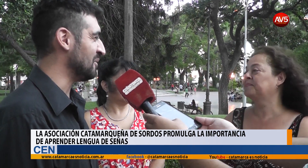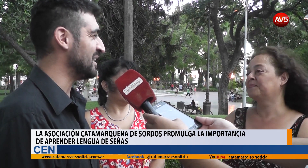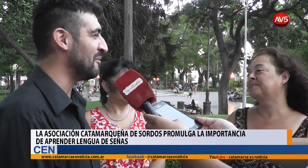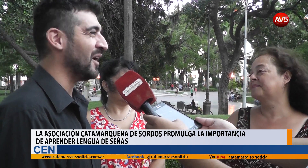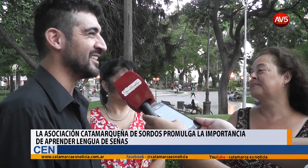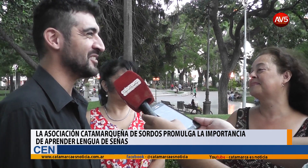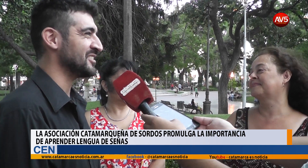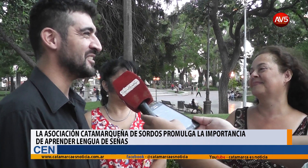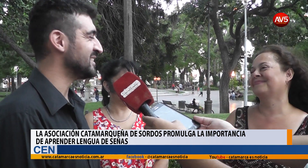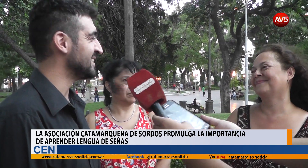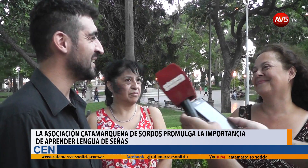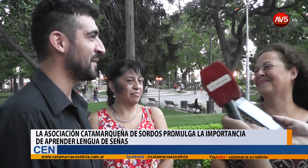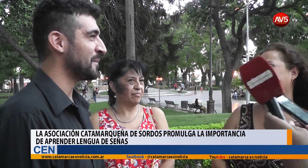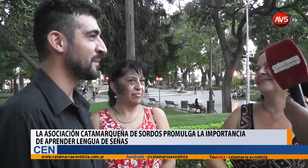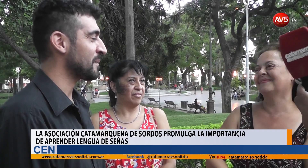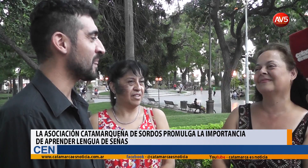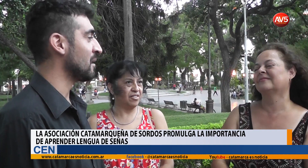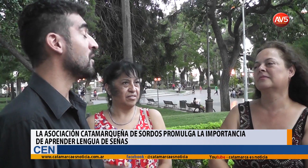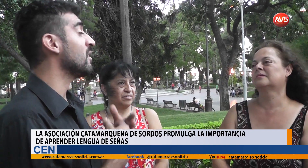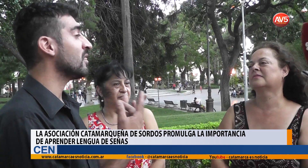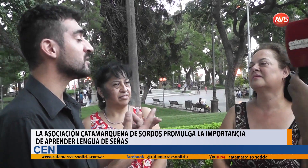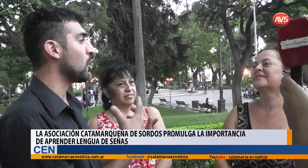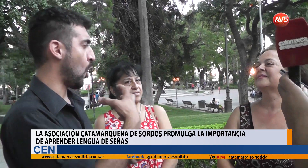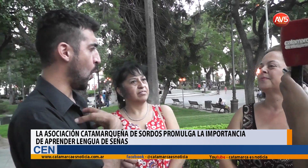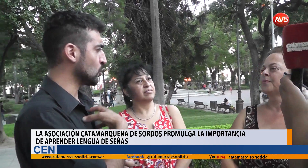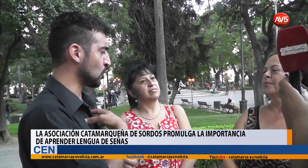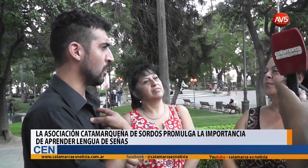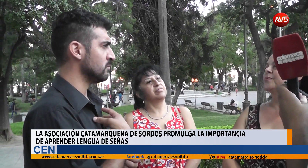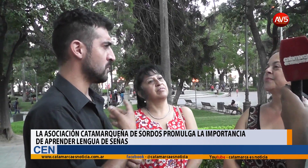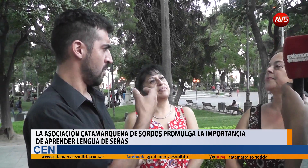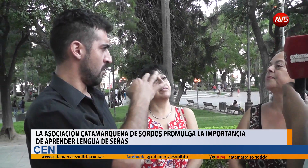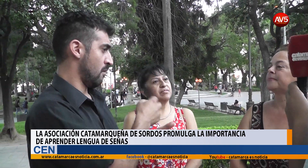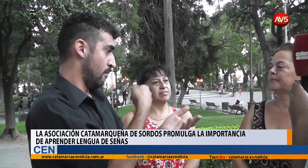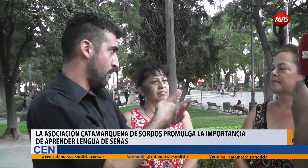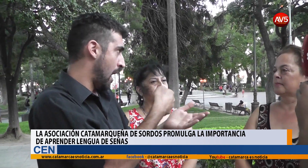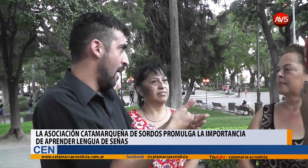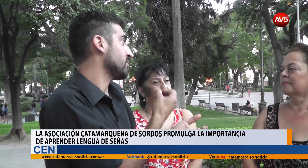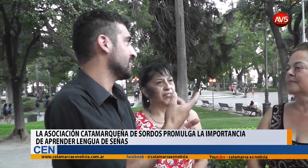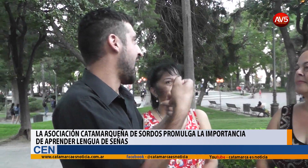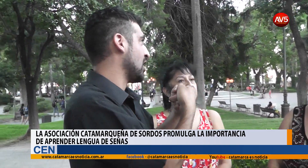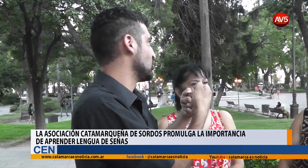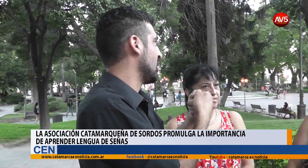invitamos a la asociación. Bueno, estos cursos se cobran porque se manejan a través de la autogestión, asociación, ¿verdad?